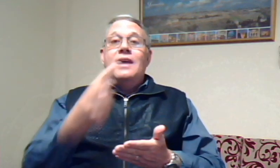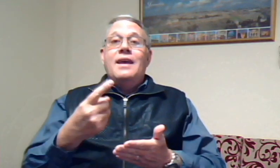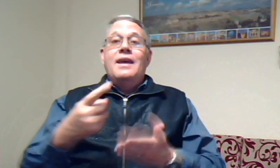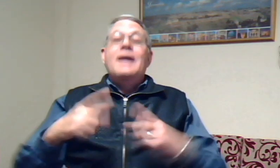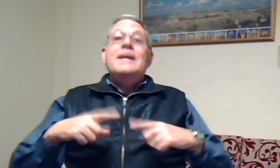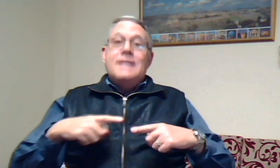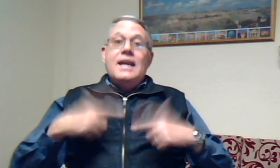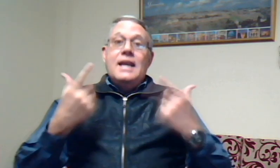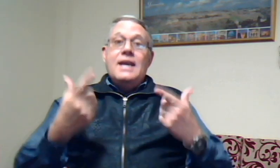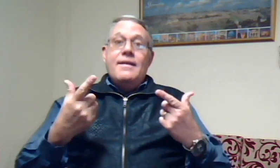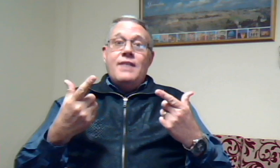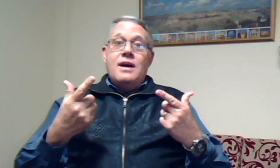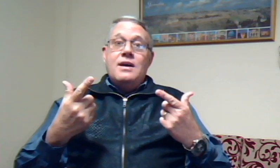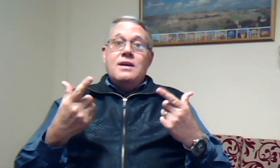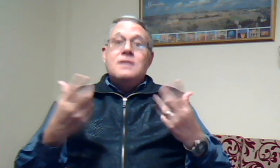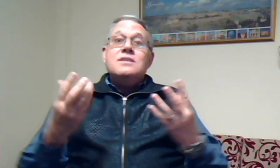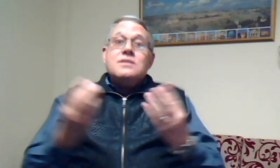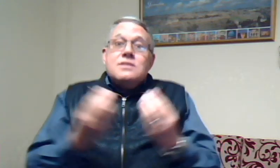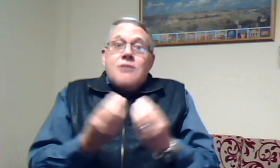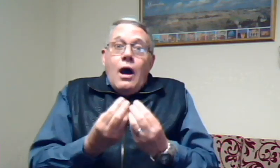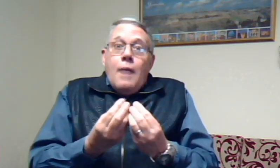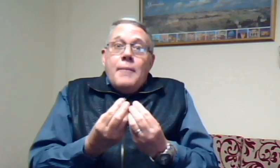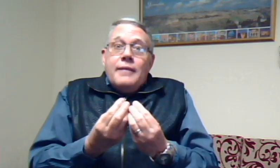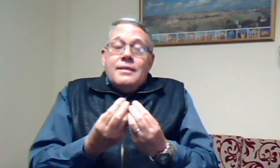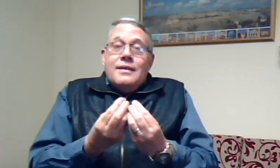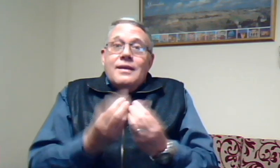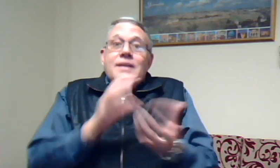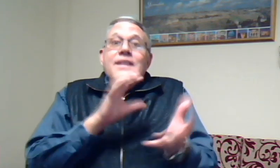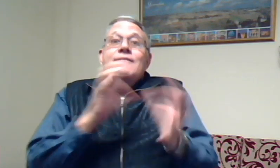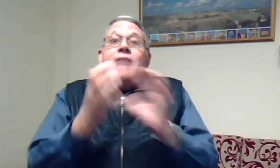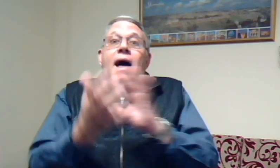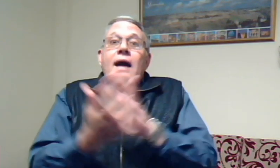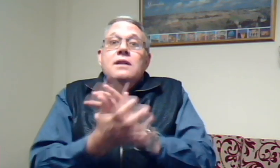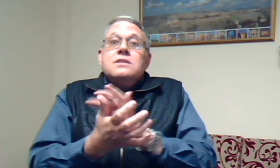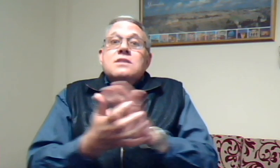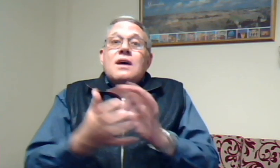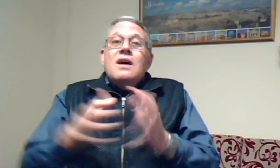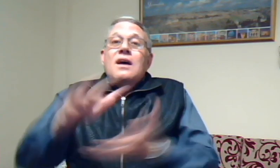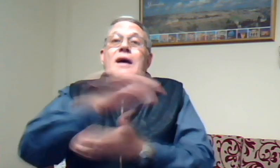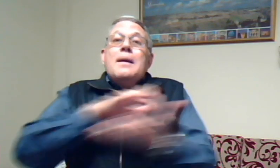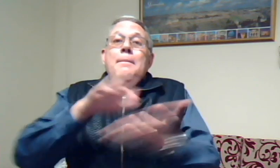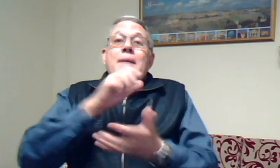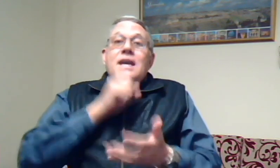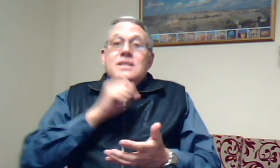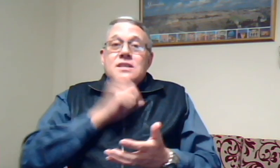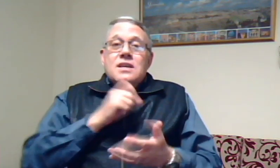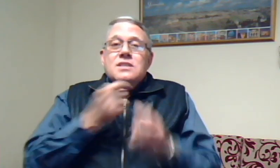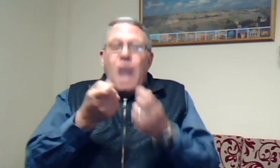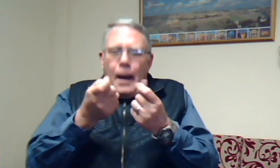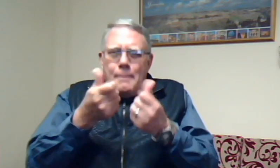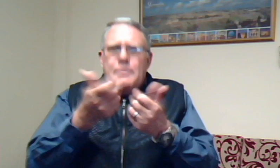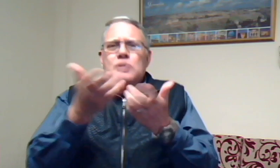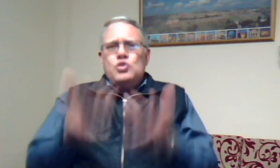die lewe saam met die wereldse mense is amper so